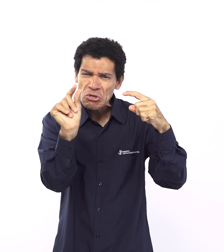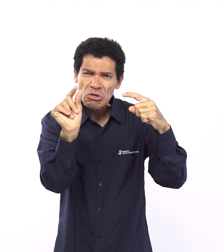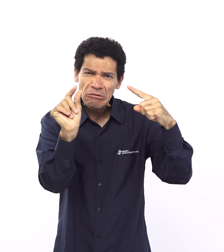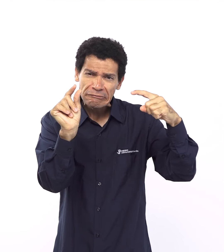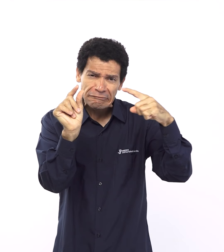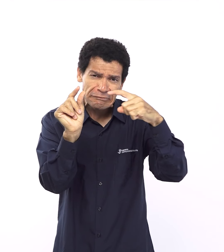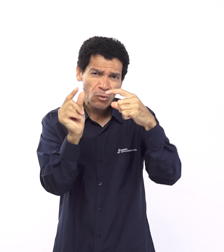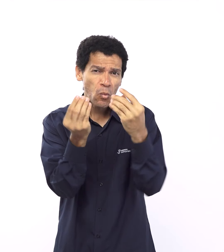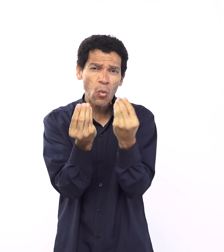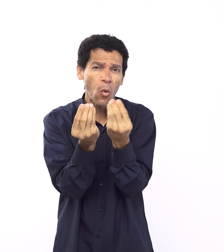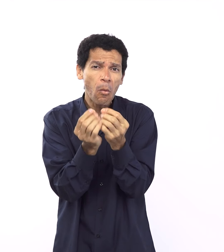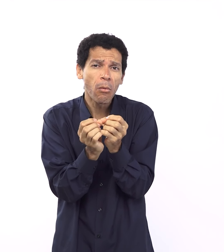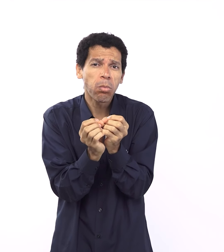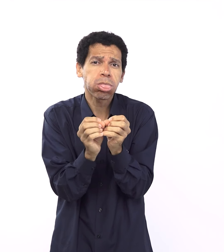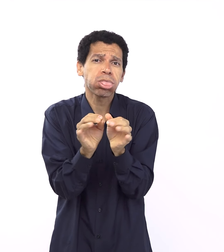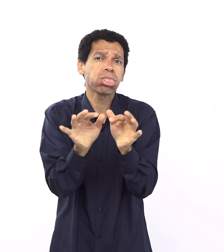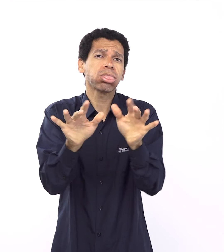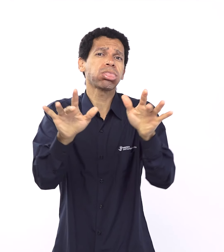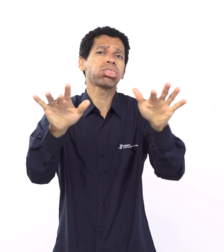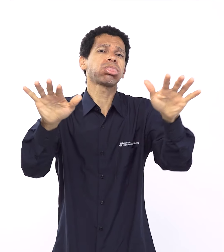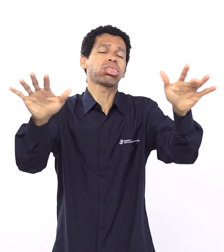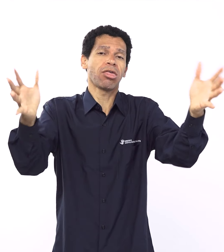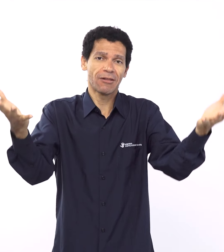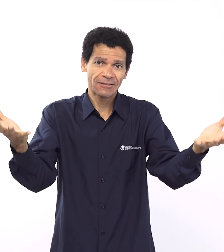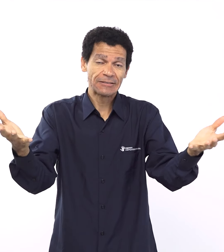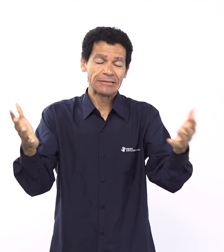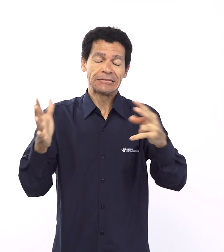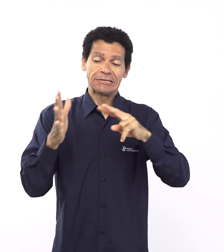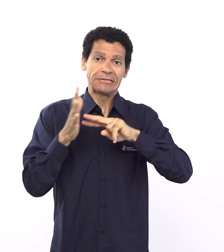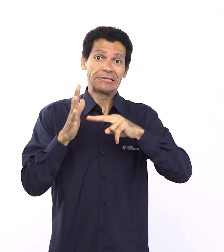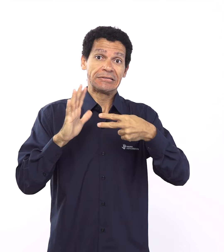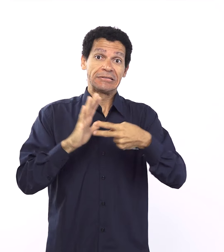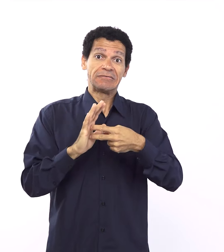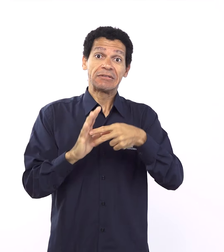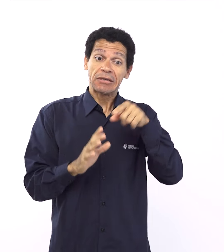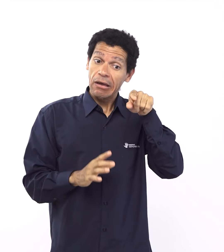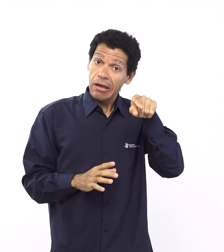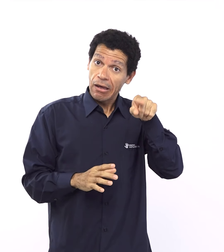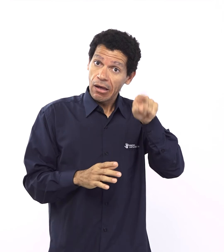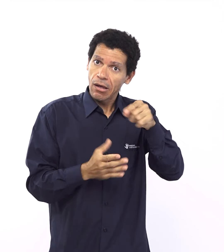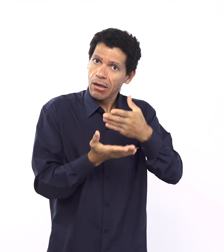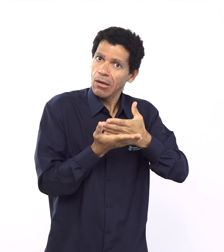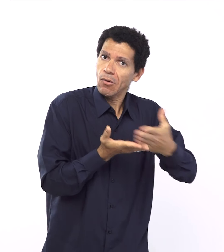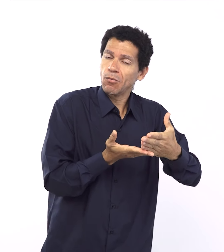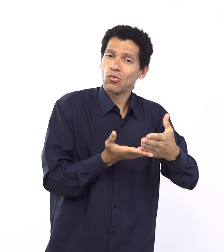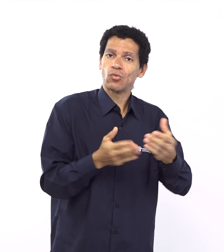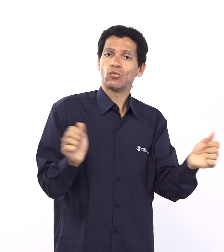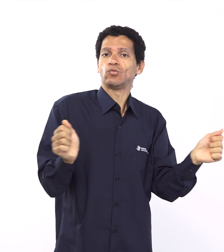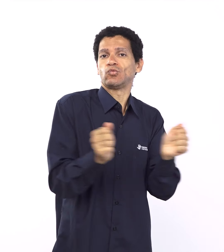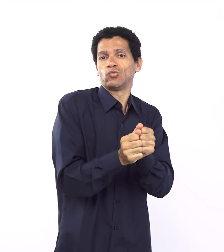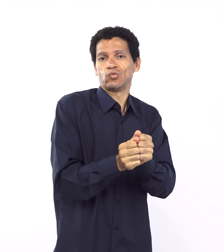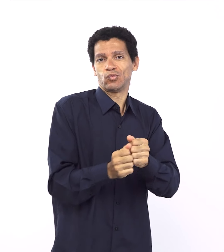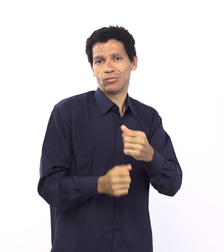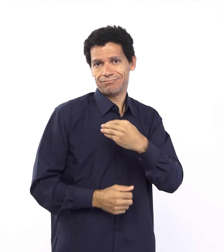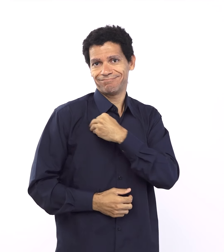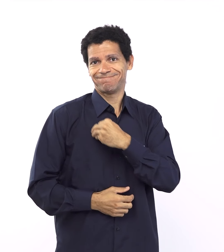citações aqui, né? Do livro História da Redenção, onde fala assim que a mente